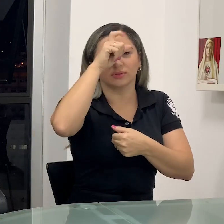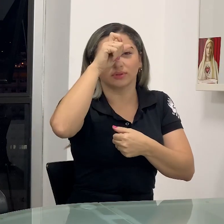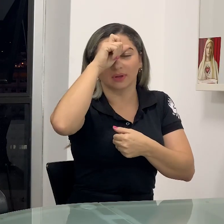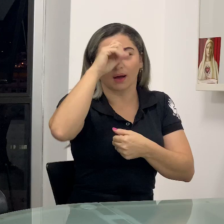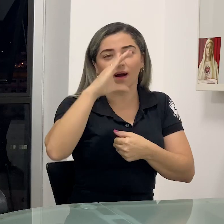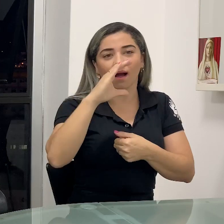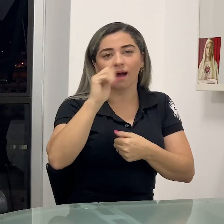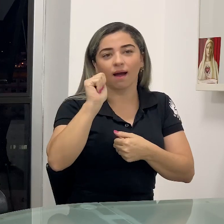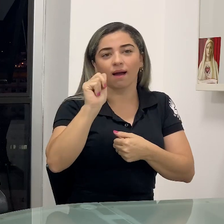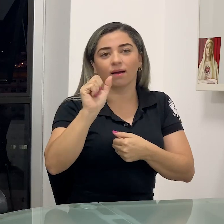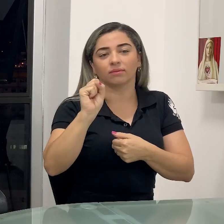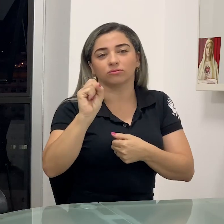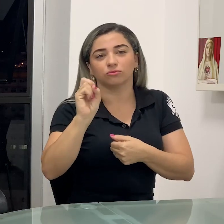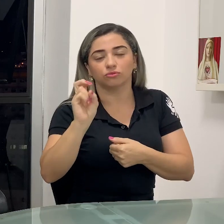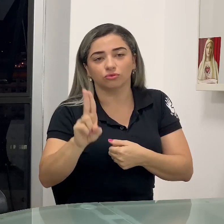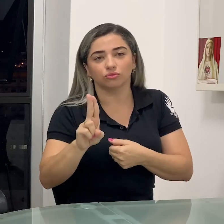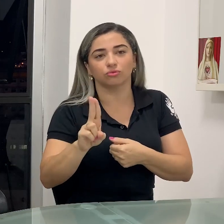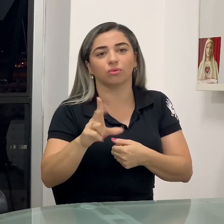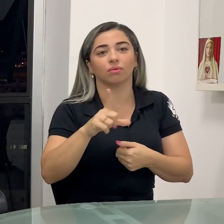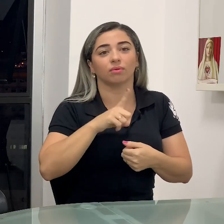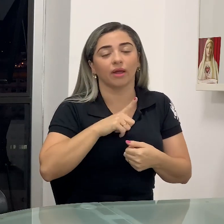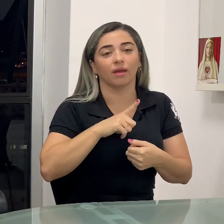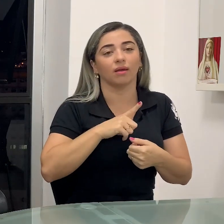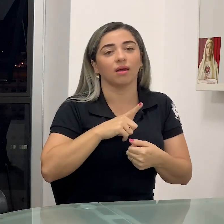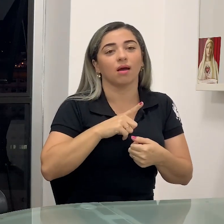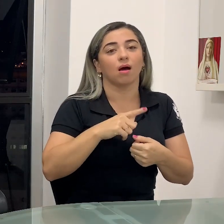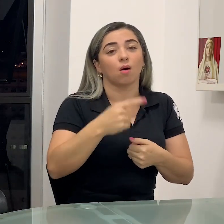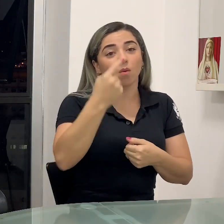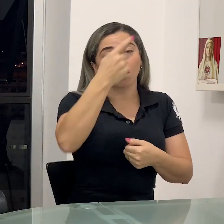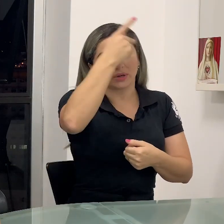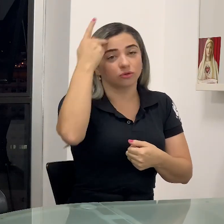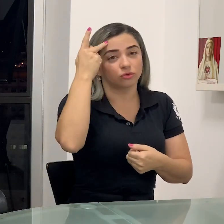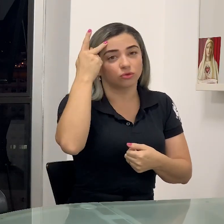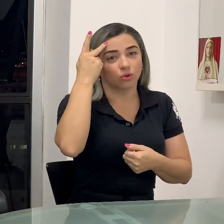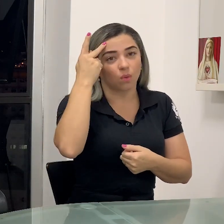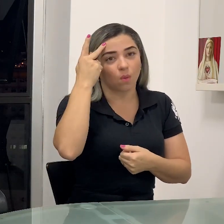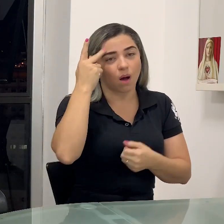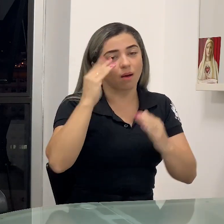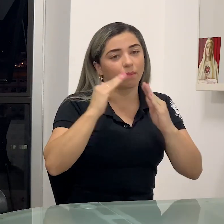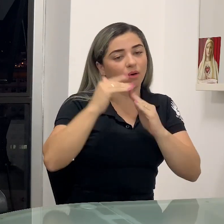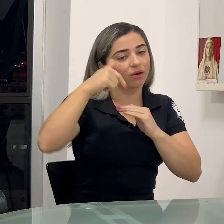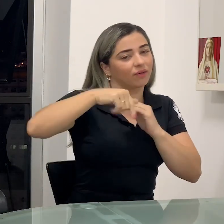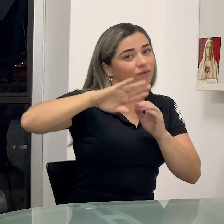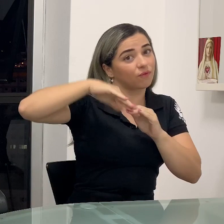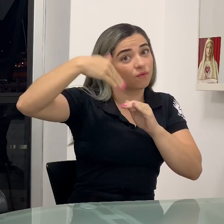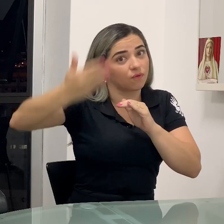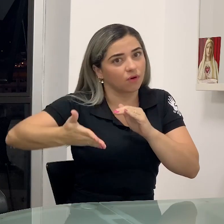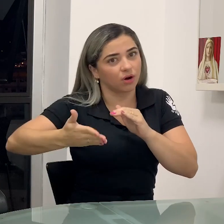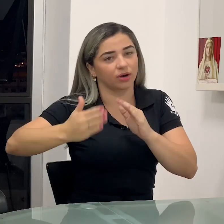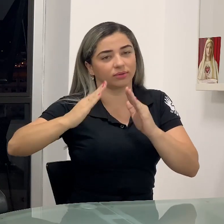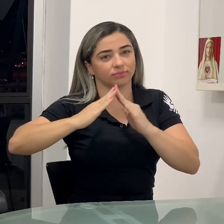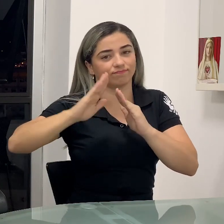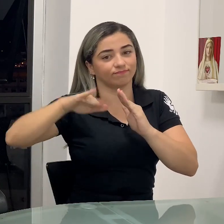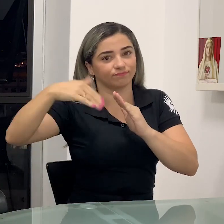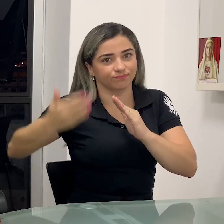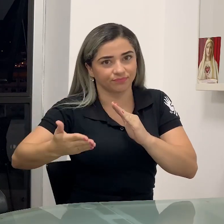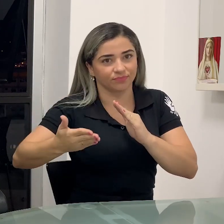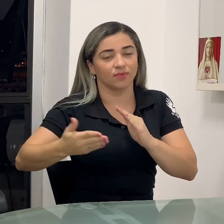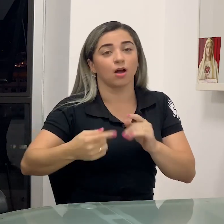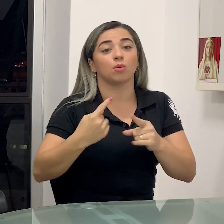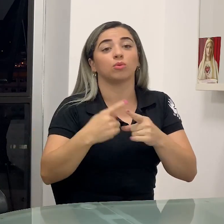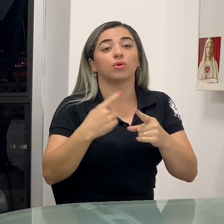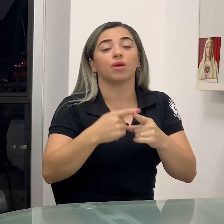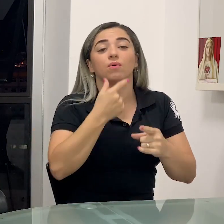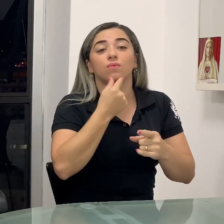índice específico que não é da cidade de Caratinga. O primeiro caso, no caso do motorista, ele teve em outras cidades que